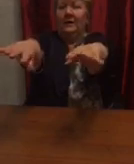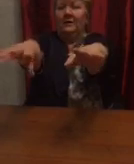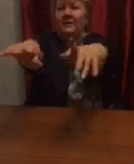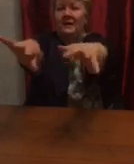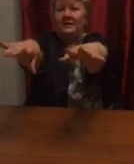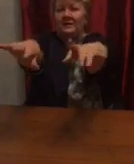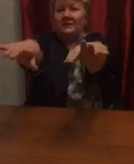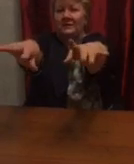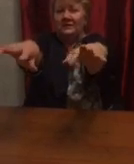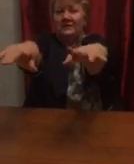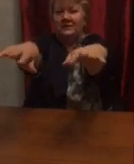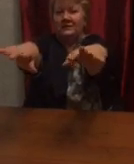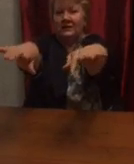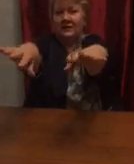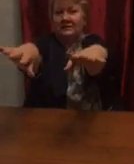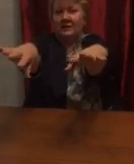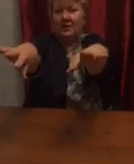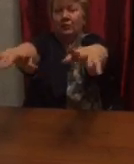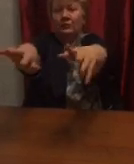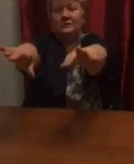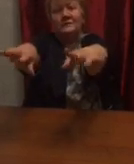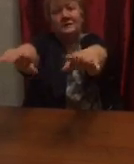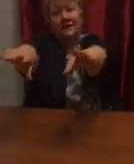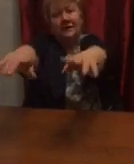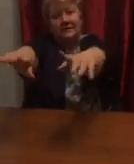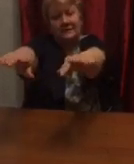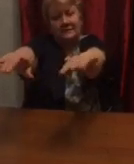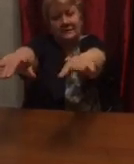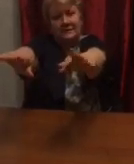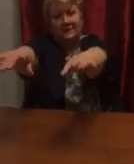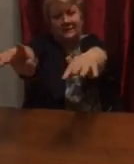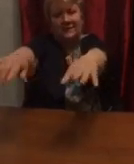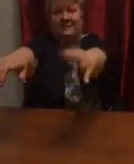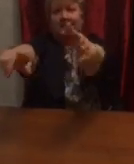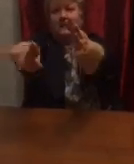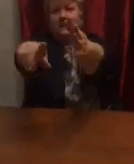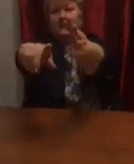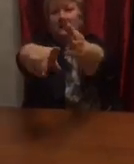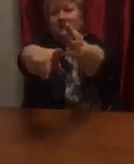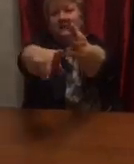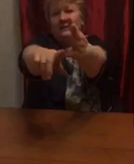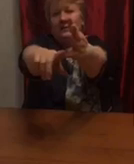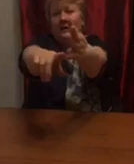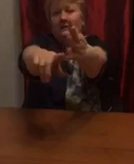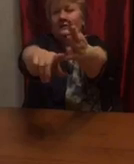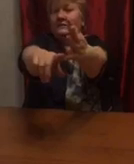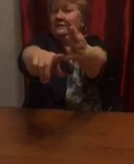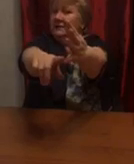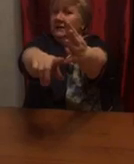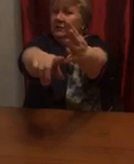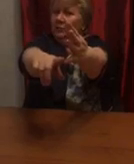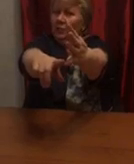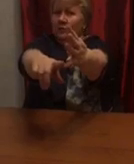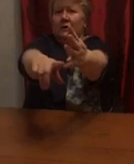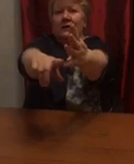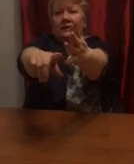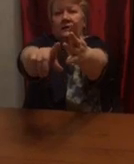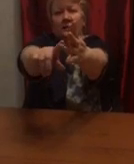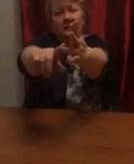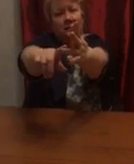пальчики считать. Будем сказки называть. Этот пальчик теремок. Этот